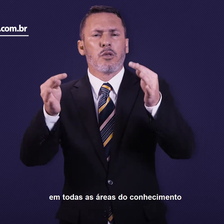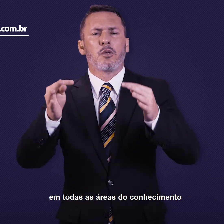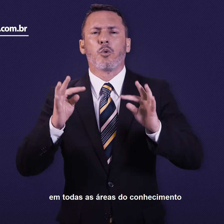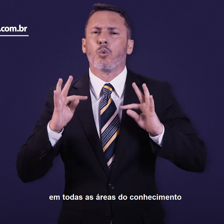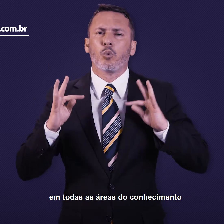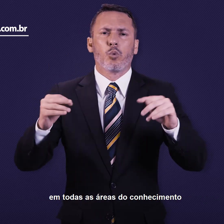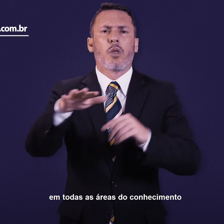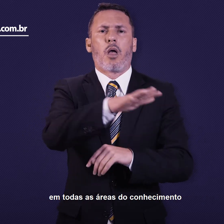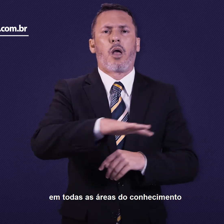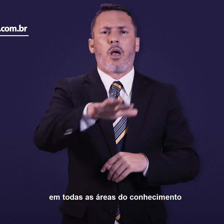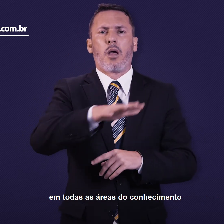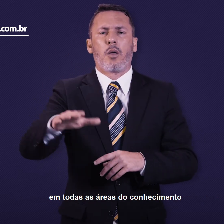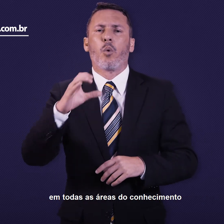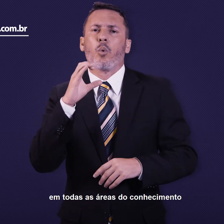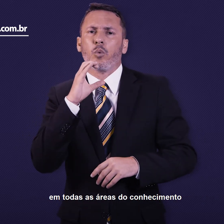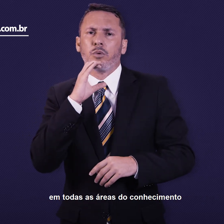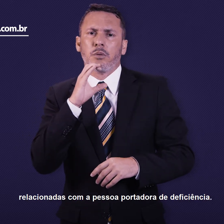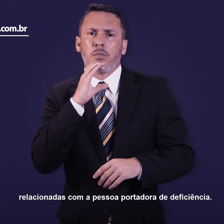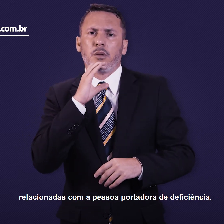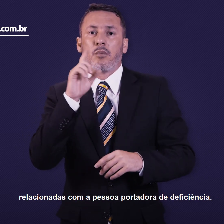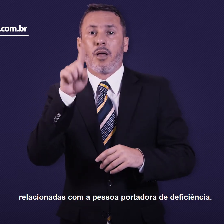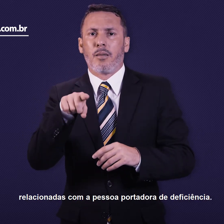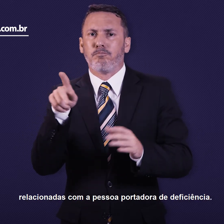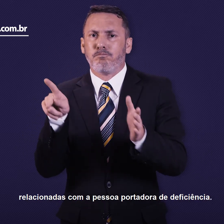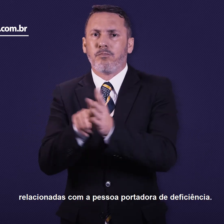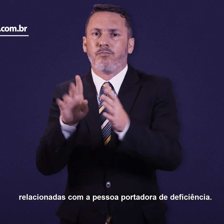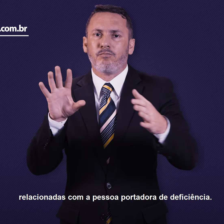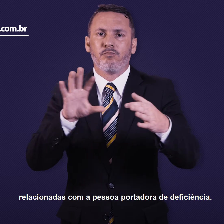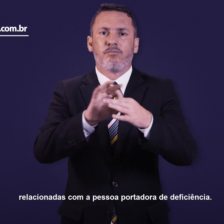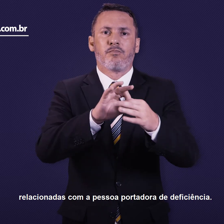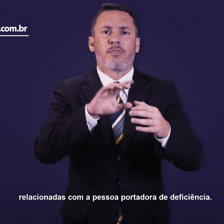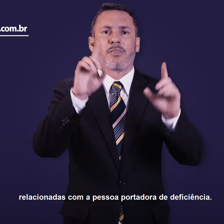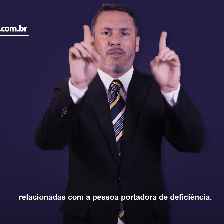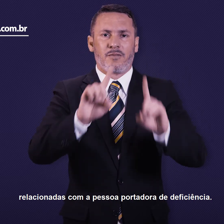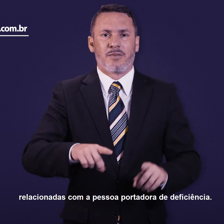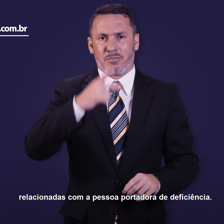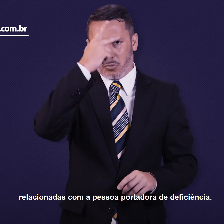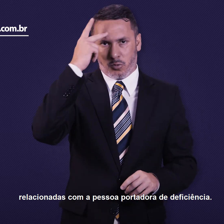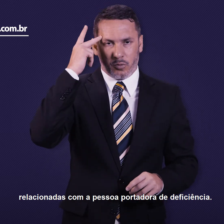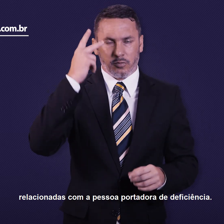todas as áreas do conhecimento relacionadas com a pessoa portadora de deficiência.